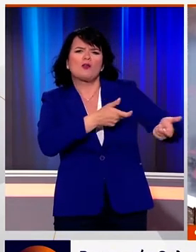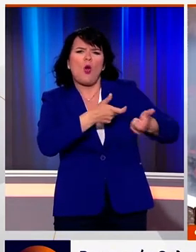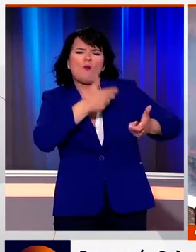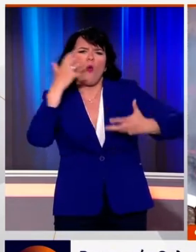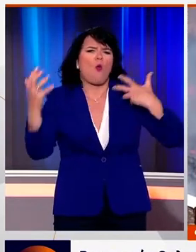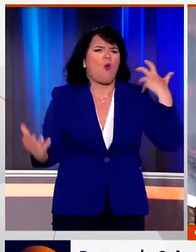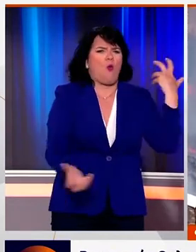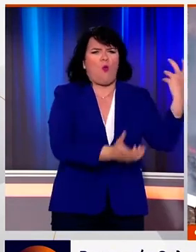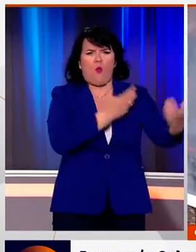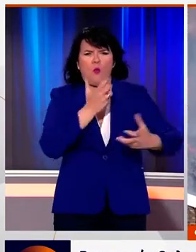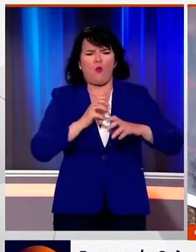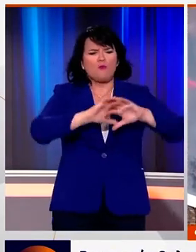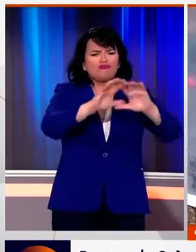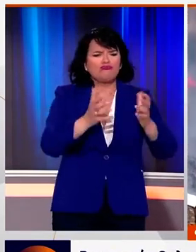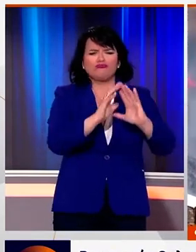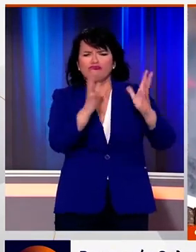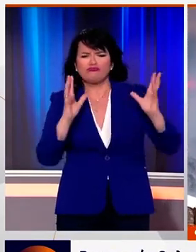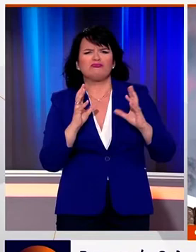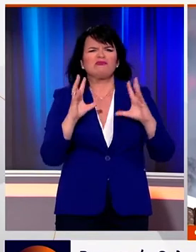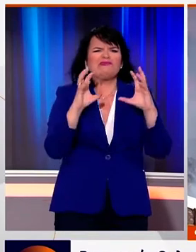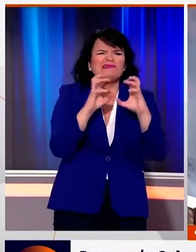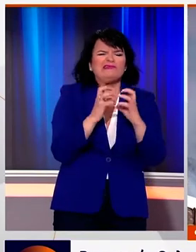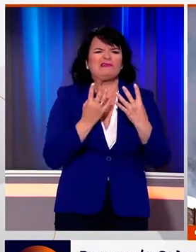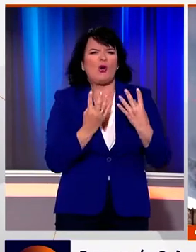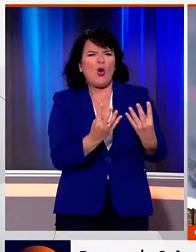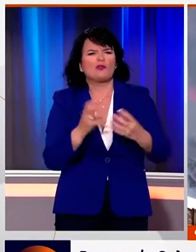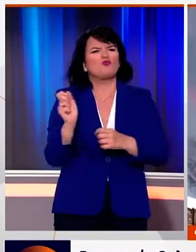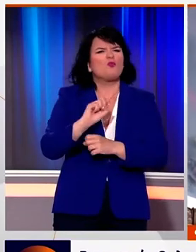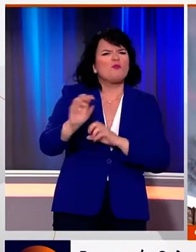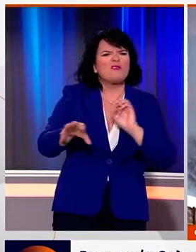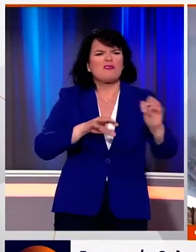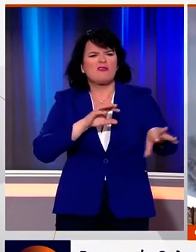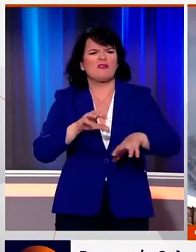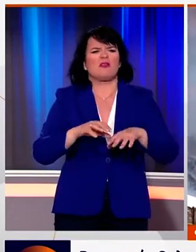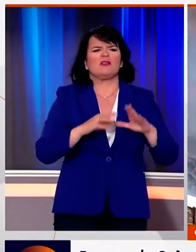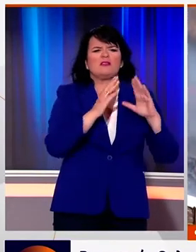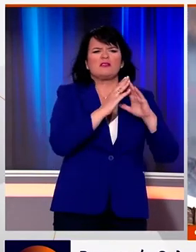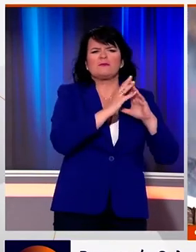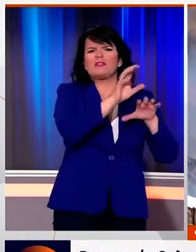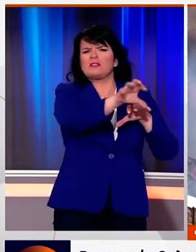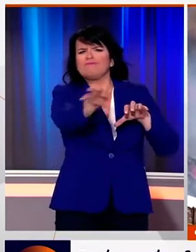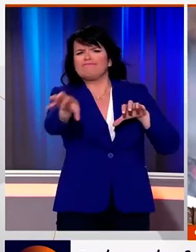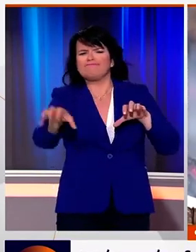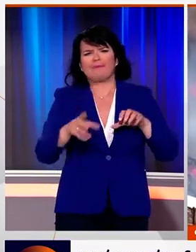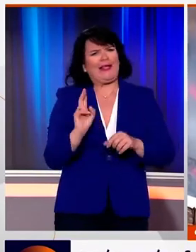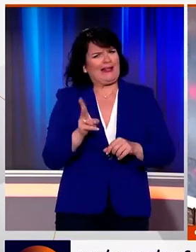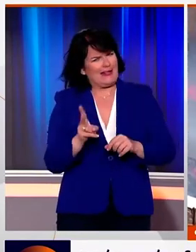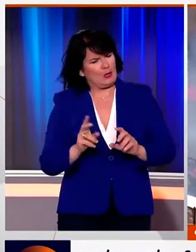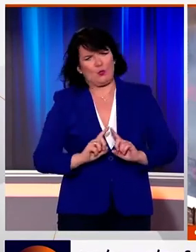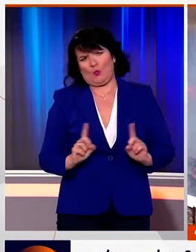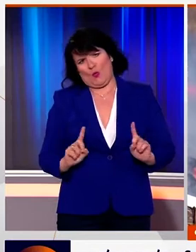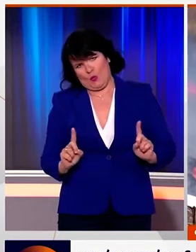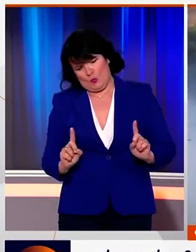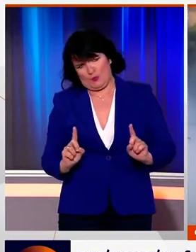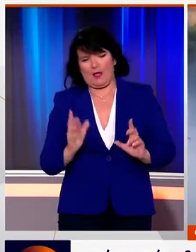πυρκαγιά εκδηλώθηκε σε χαμηλή βλάστηση ξηρά χόρτα και σκουπίδια ενώ στην περιοχή υπάρχουν διάσπαρτες οικίες οι οποίες ωστόσο δεν